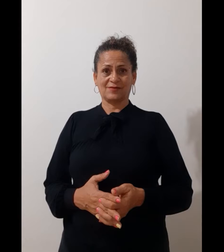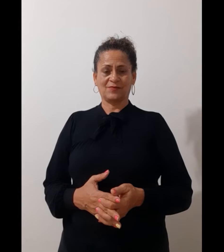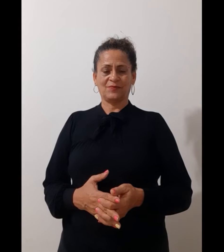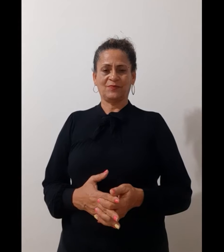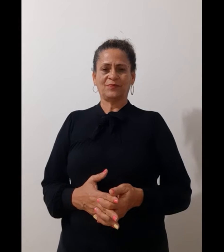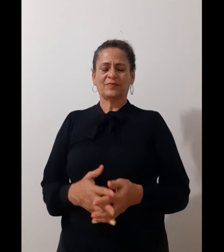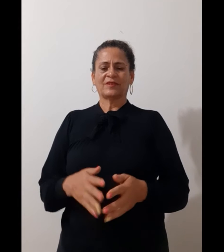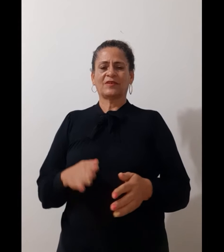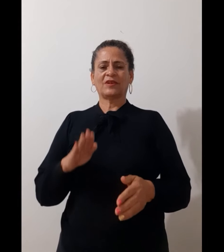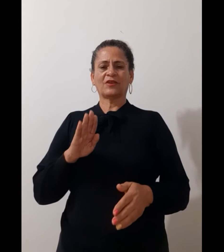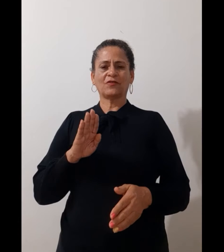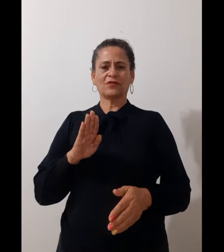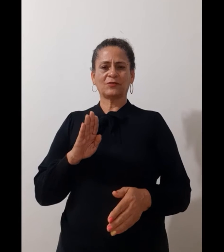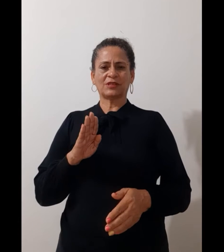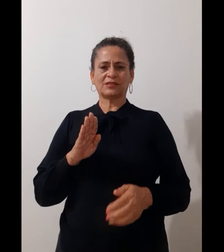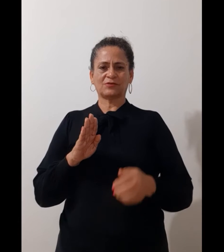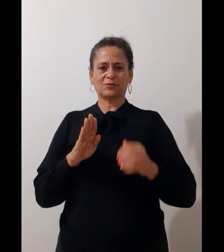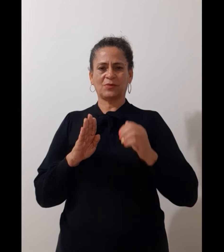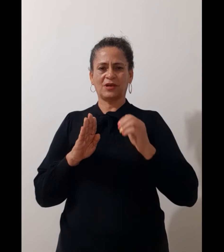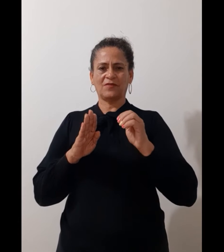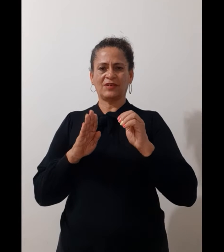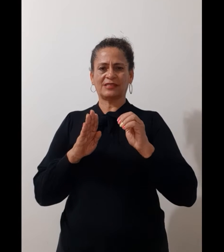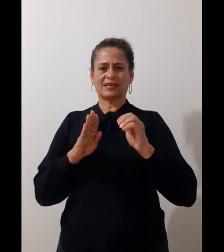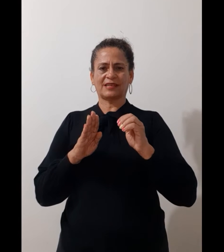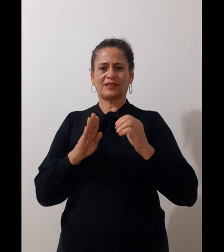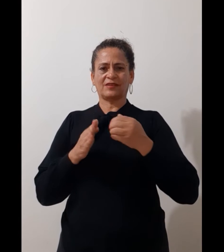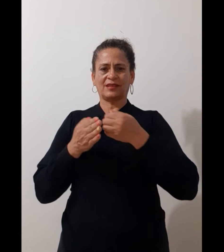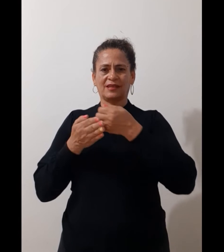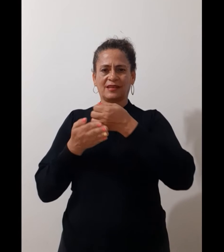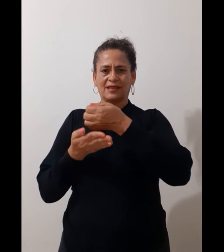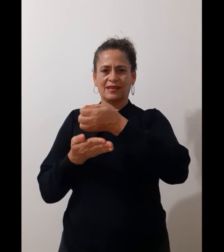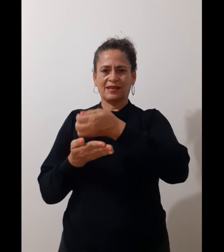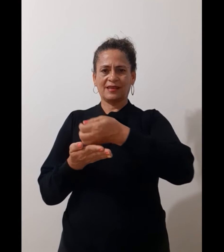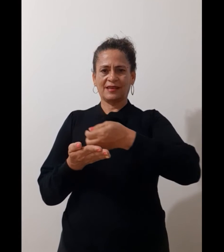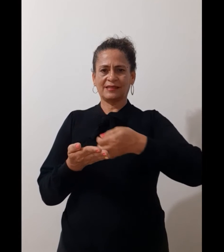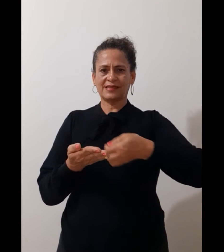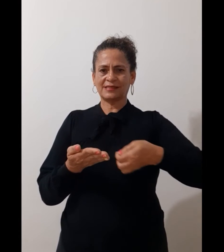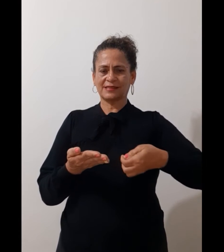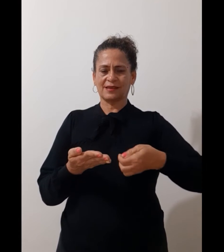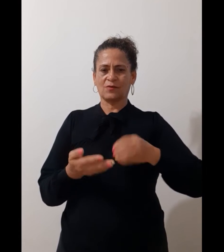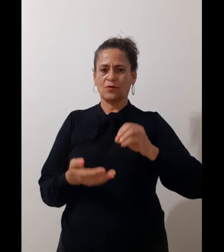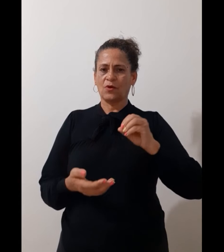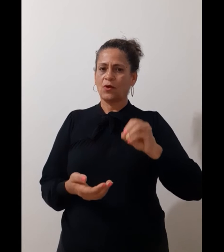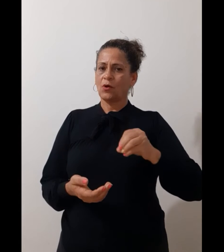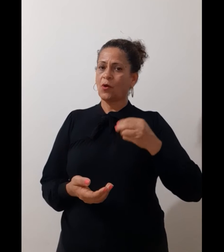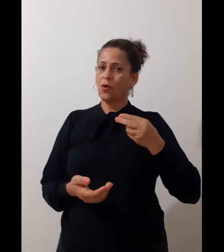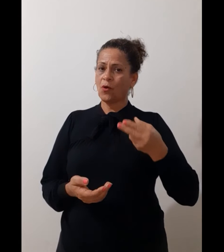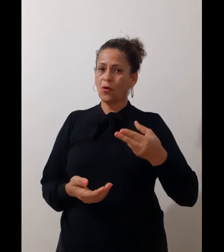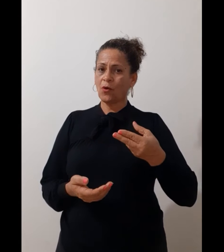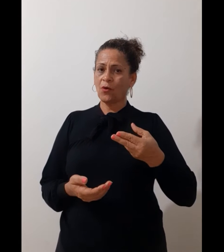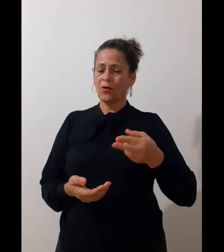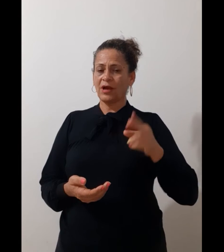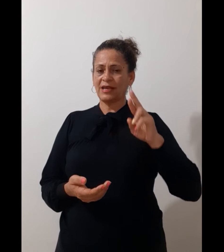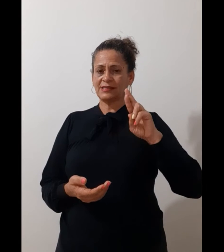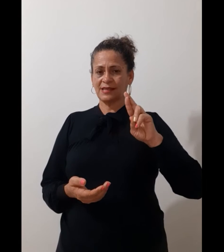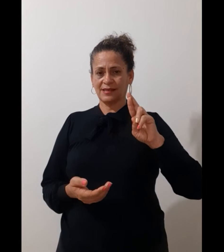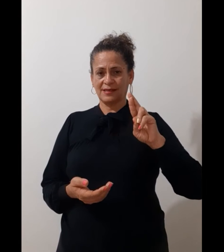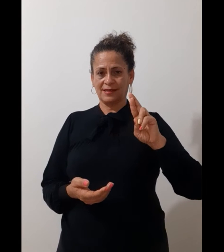Olha a configuração de mão, essa aqui. Redação. Ou essa aqui.